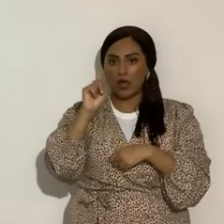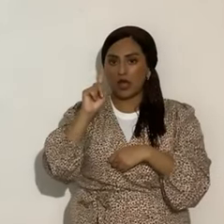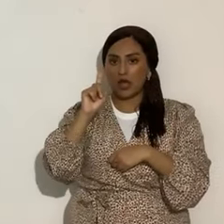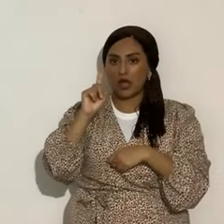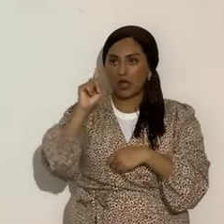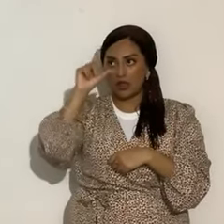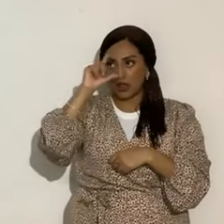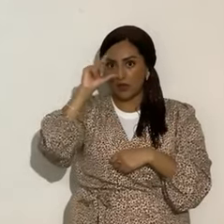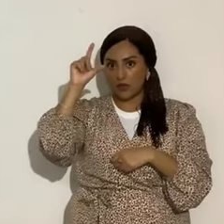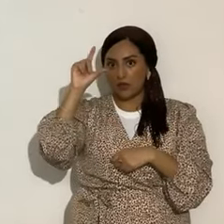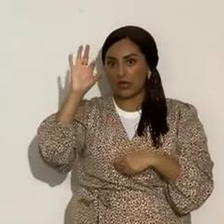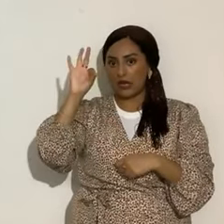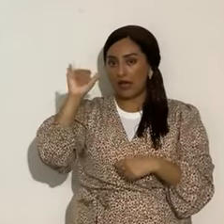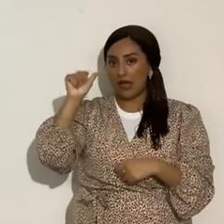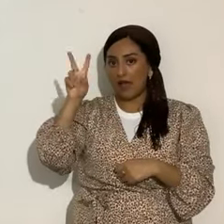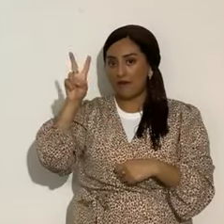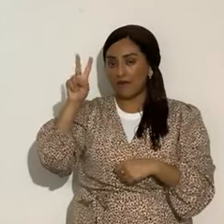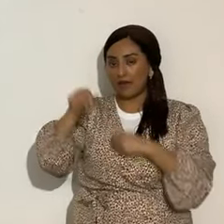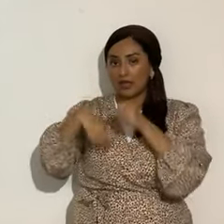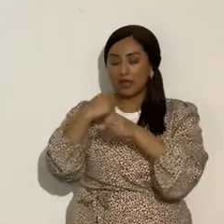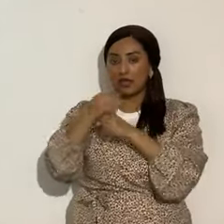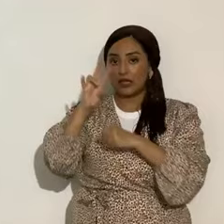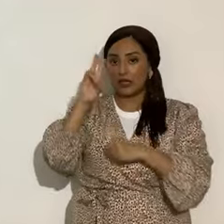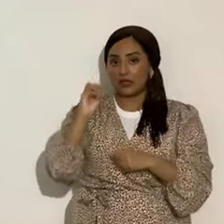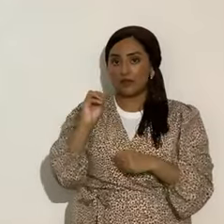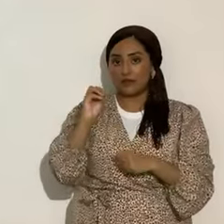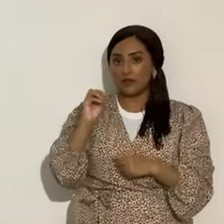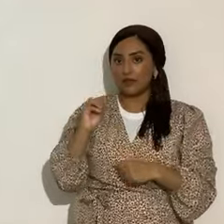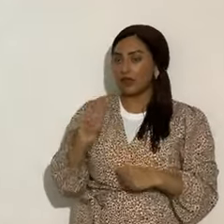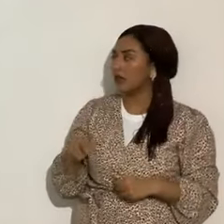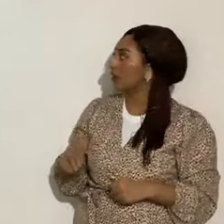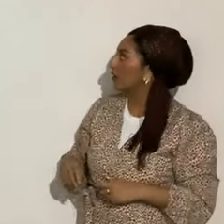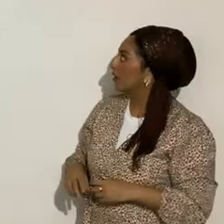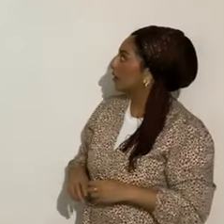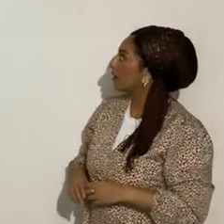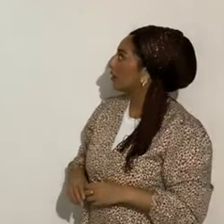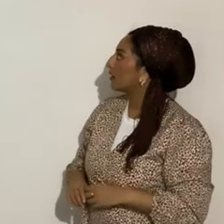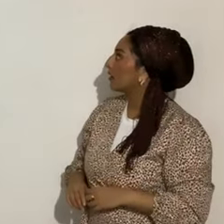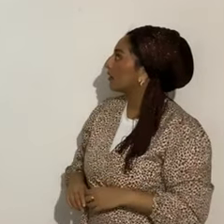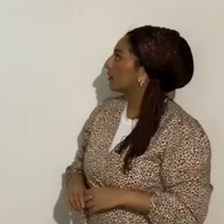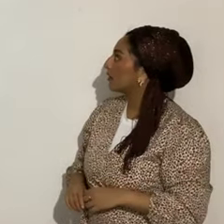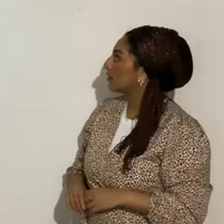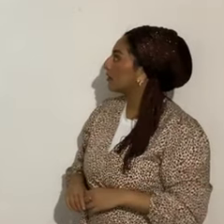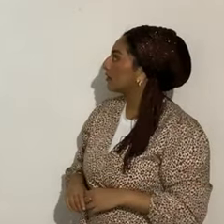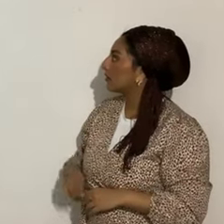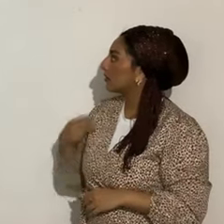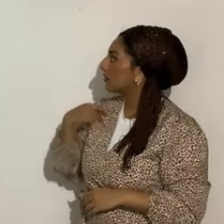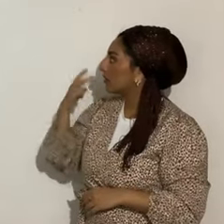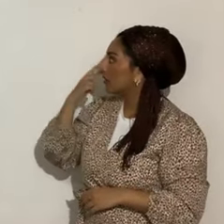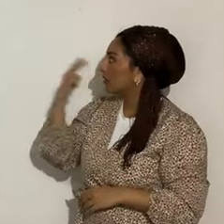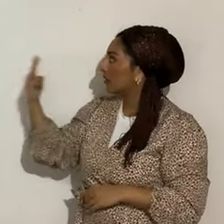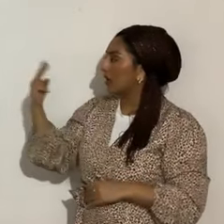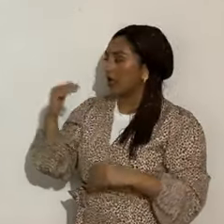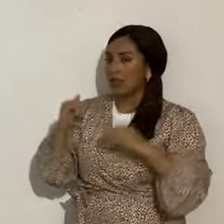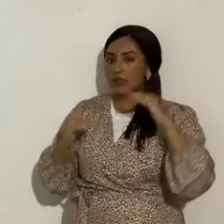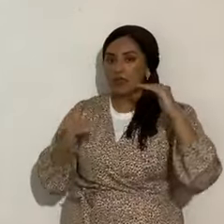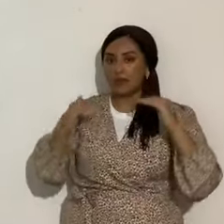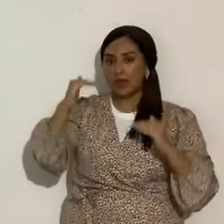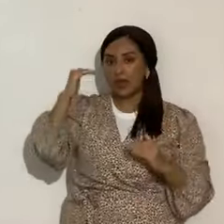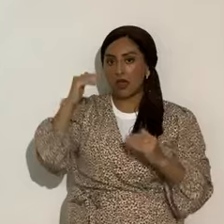del nueve de Af, del año setenta, y Shabe Af. Vemos la balanza, el eterno siempre mide, ¿sí?